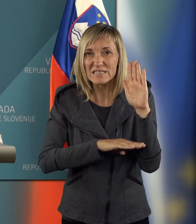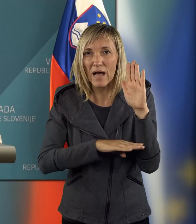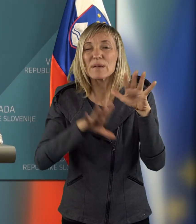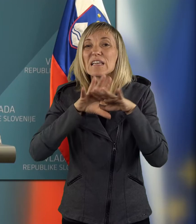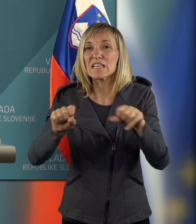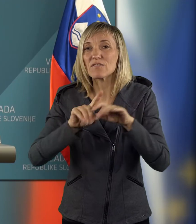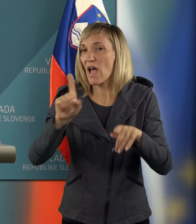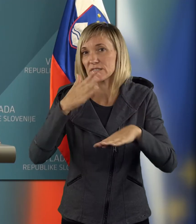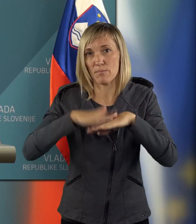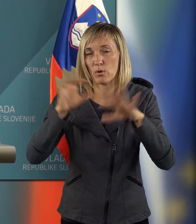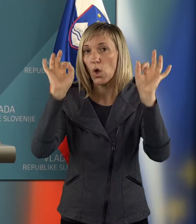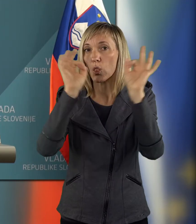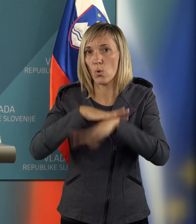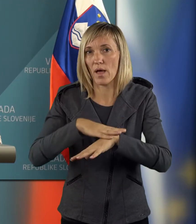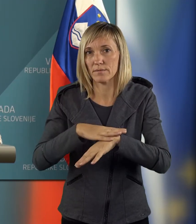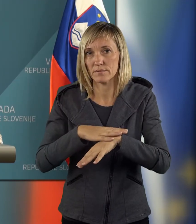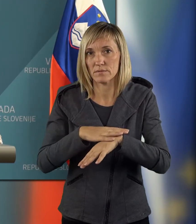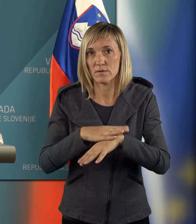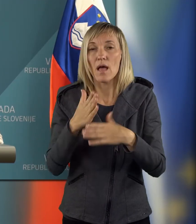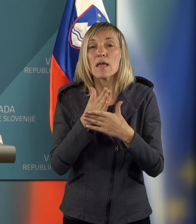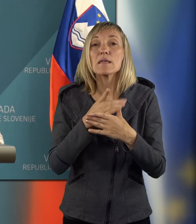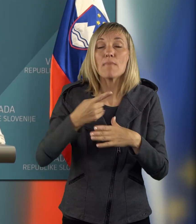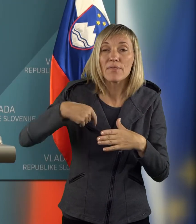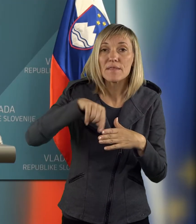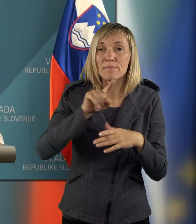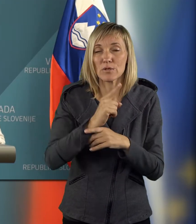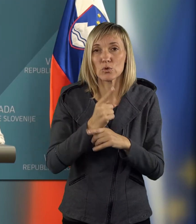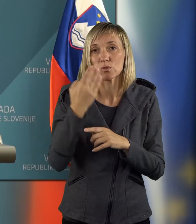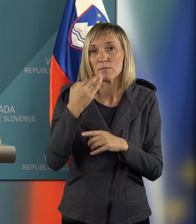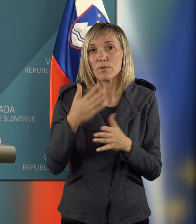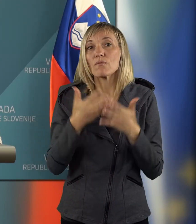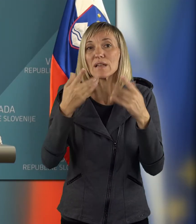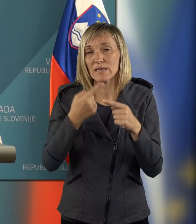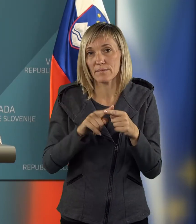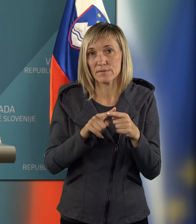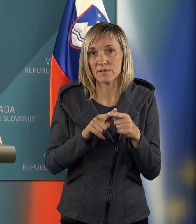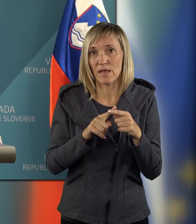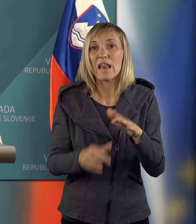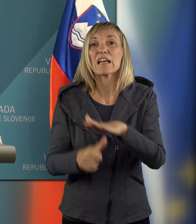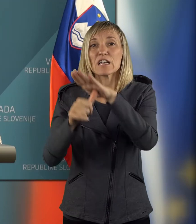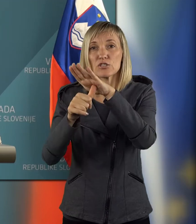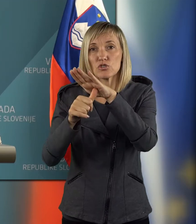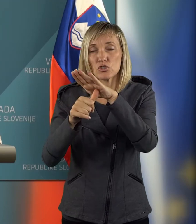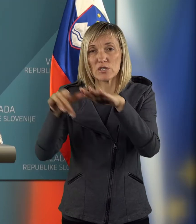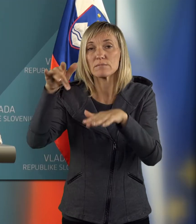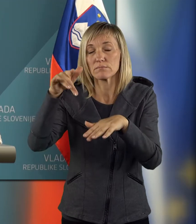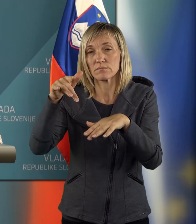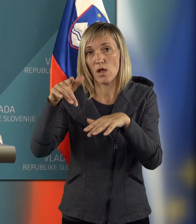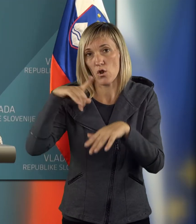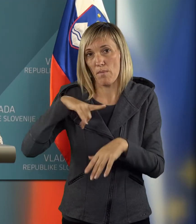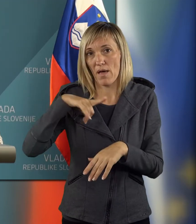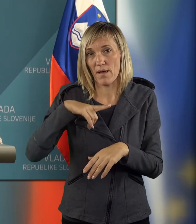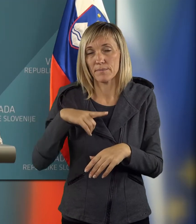izvajalci sploh niso poročali. In med njimi seveda je bil v velikem delu v KC Ljubljana. In